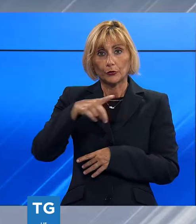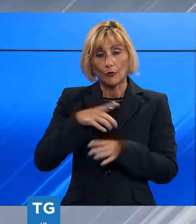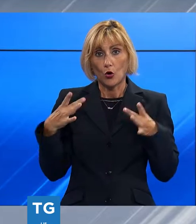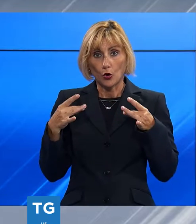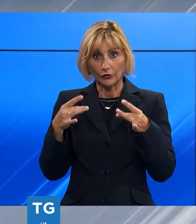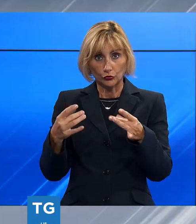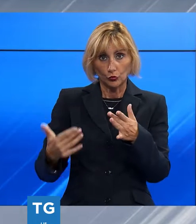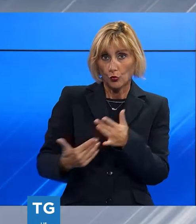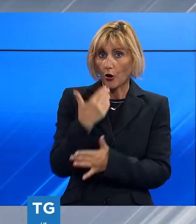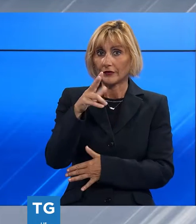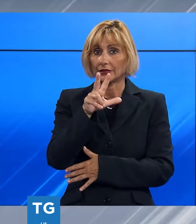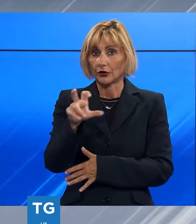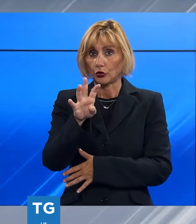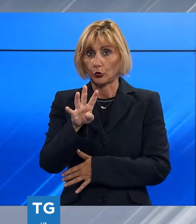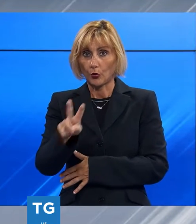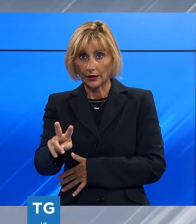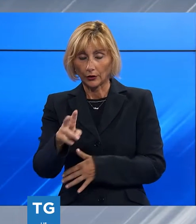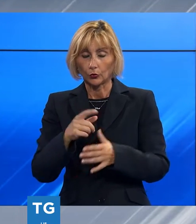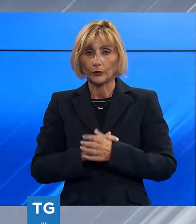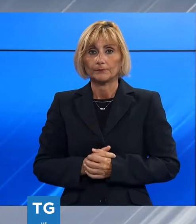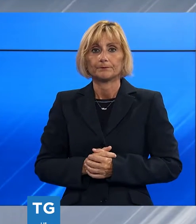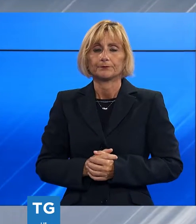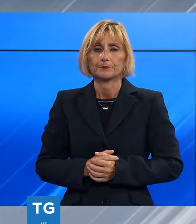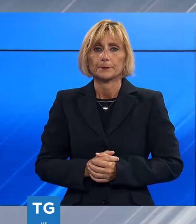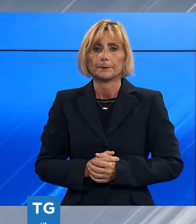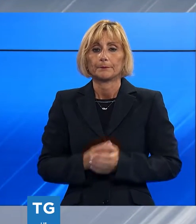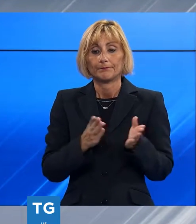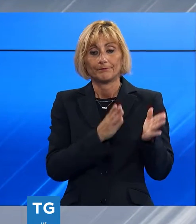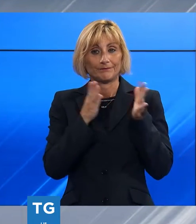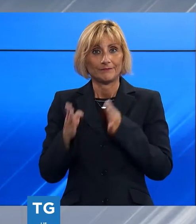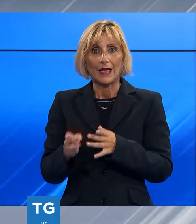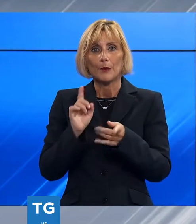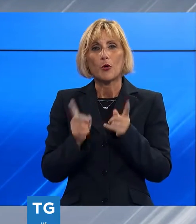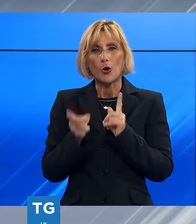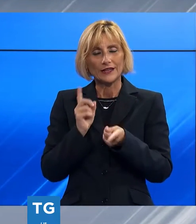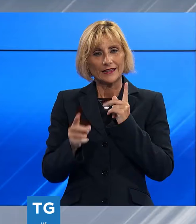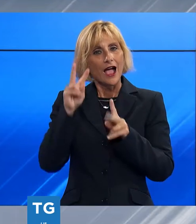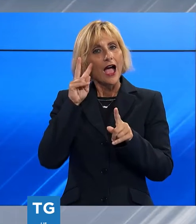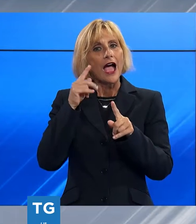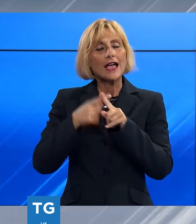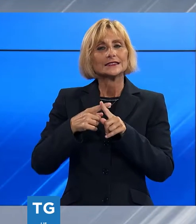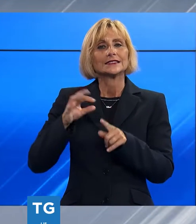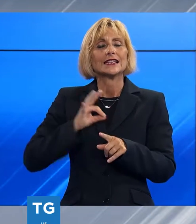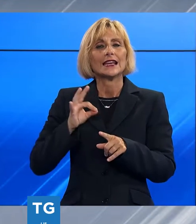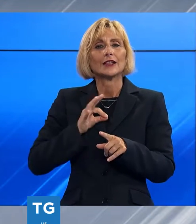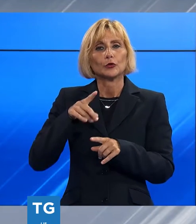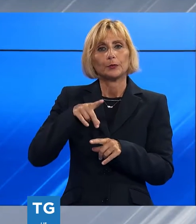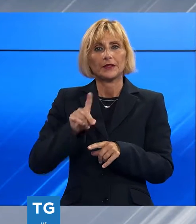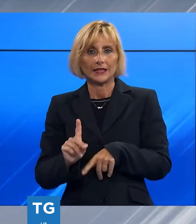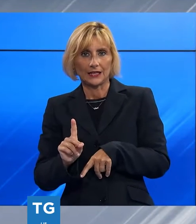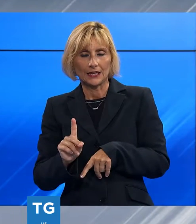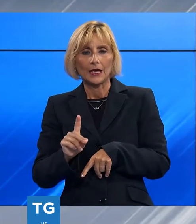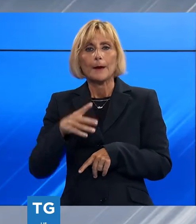342. Passiamo alla politica perché l'ex senatore PD Andrea Marcucci ha